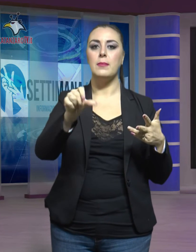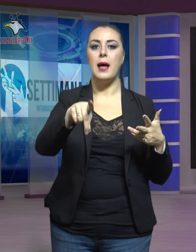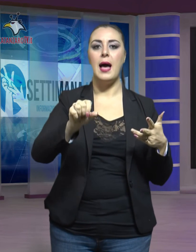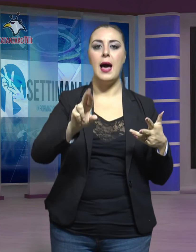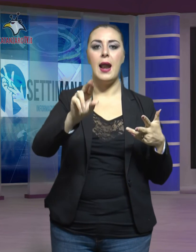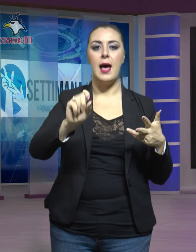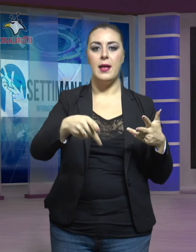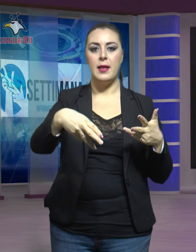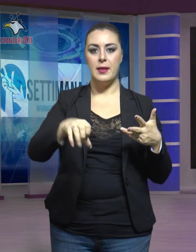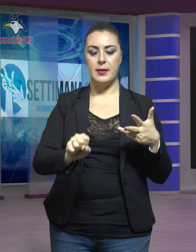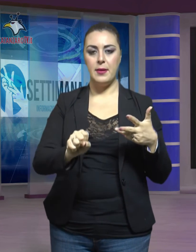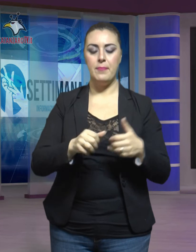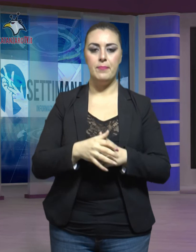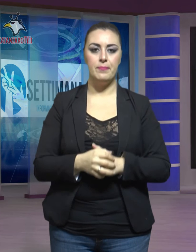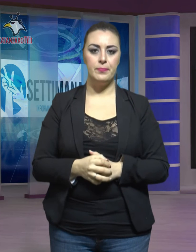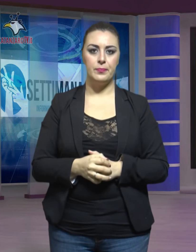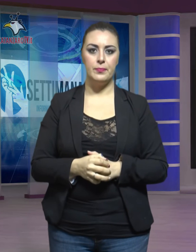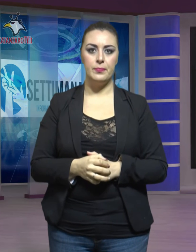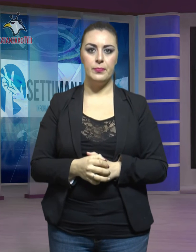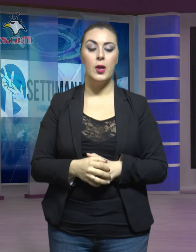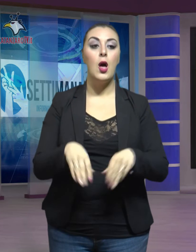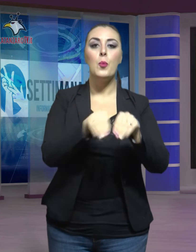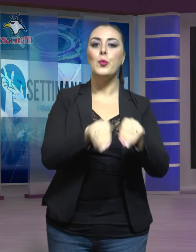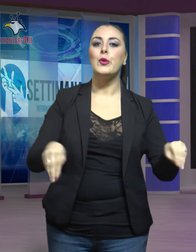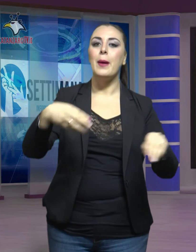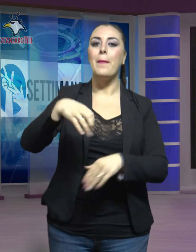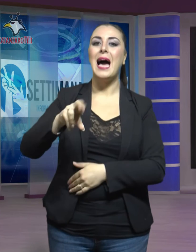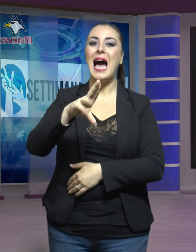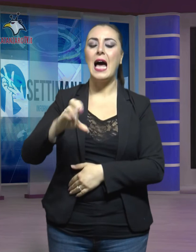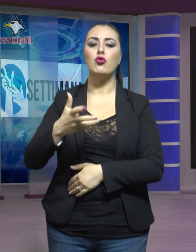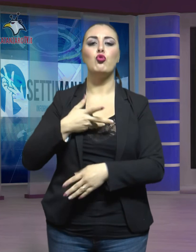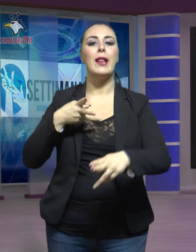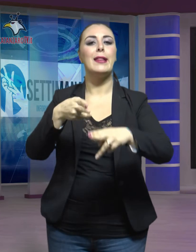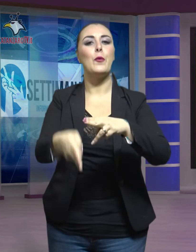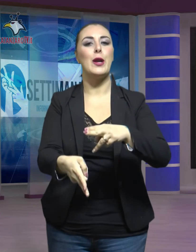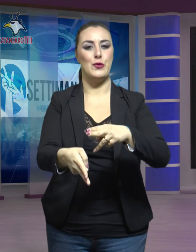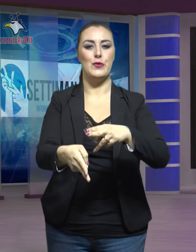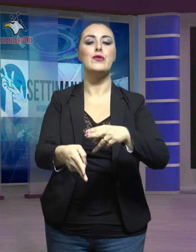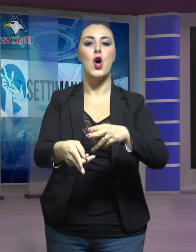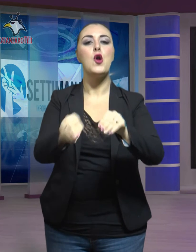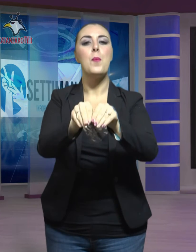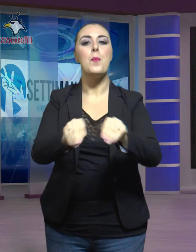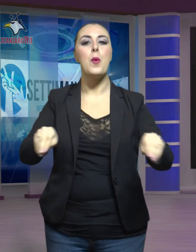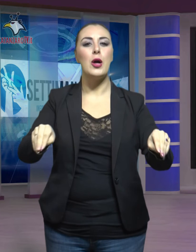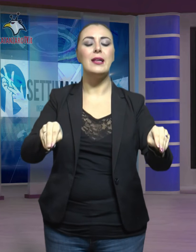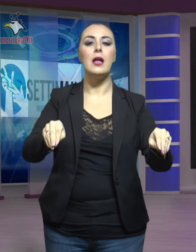È stata inaugurata al Museo Marca di Catanzaro la mostra coordinate e